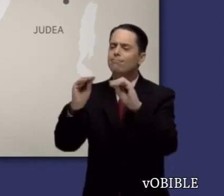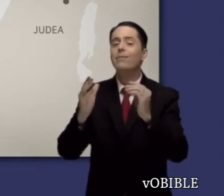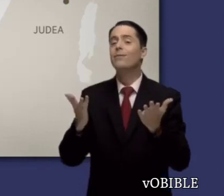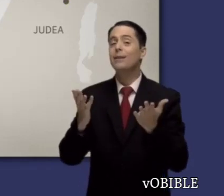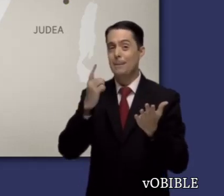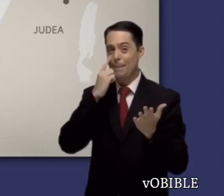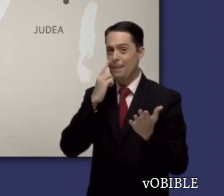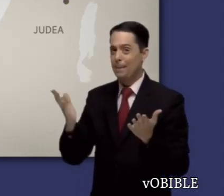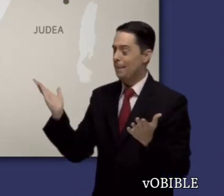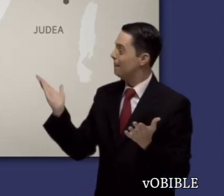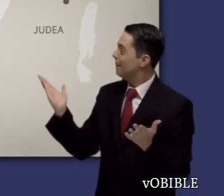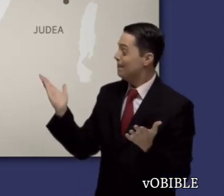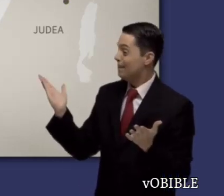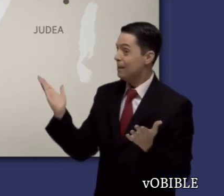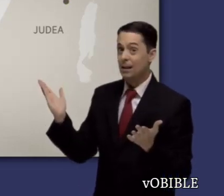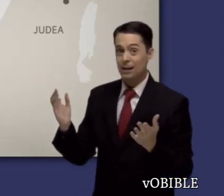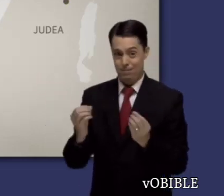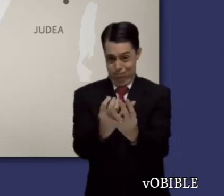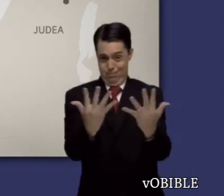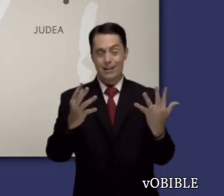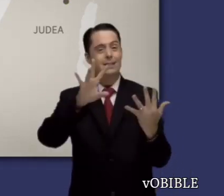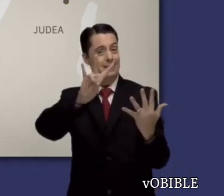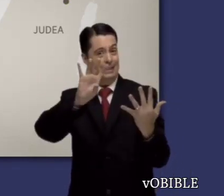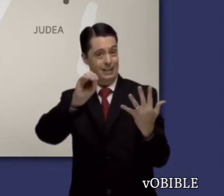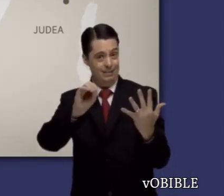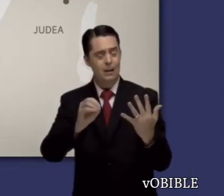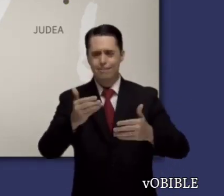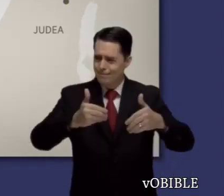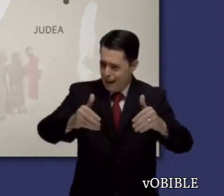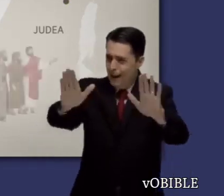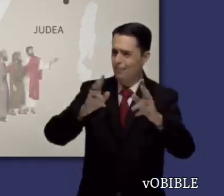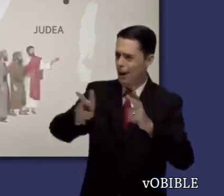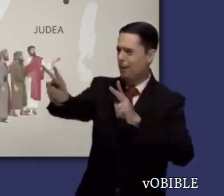se narran sucesos que ocurrieron principalmente en Judea y Perea.